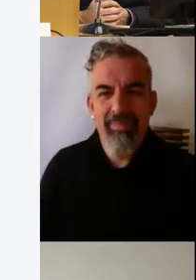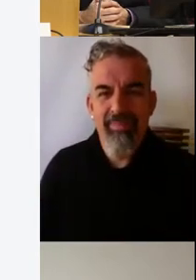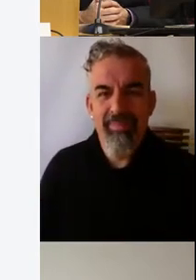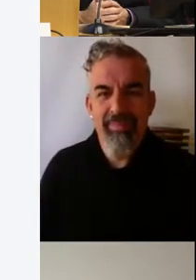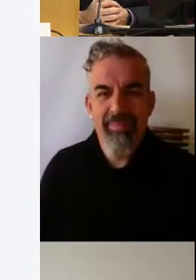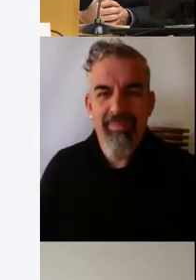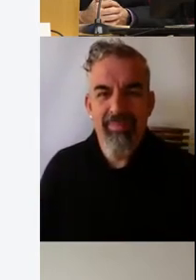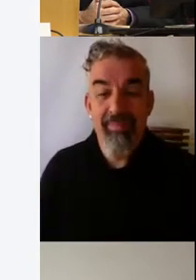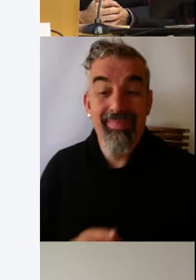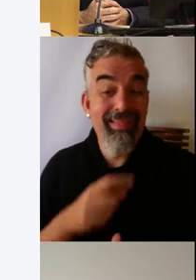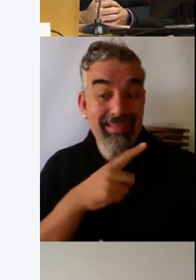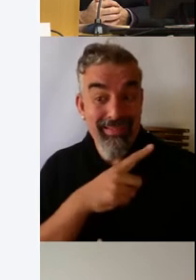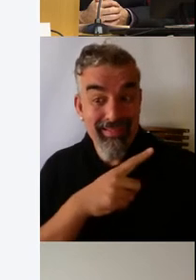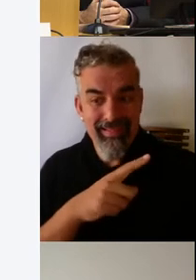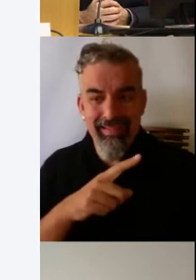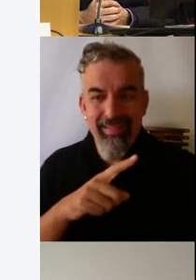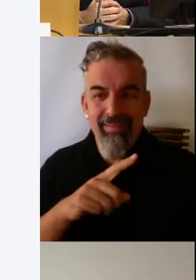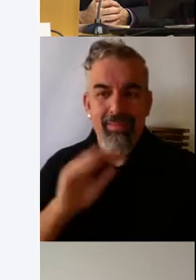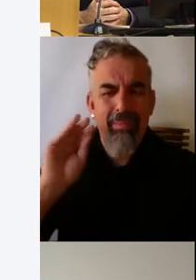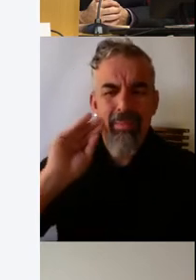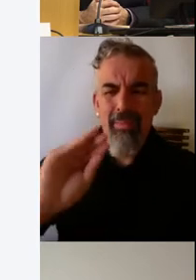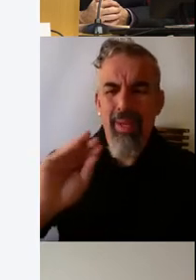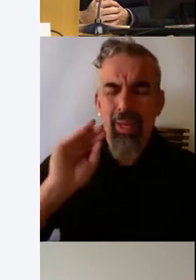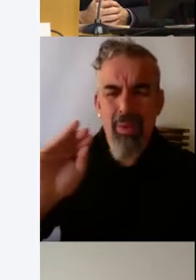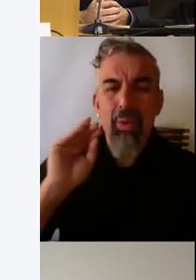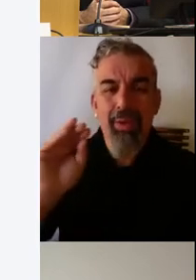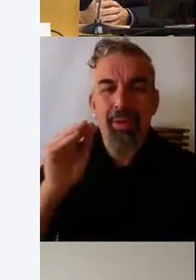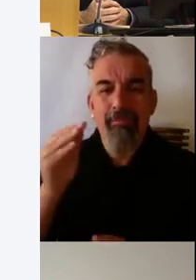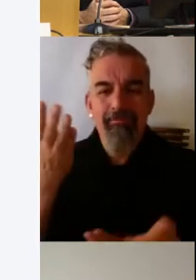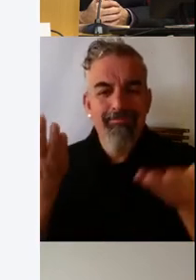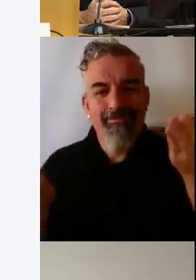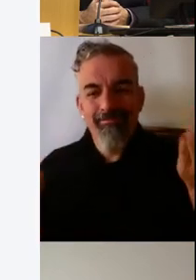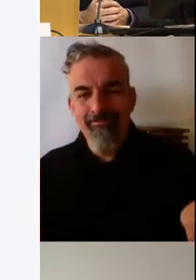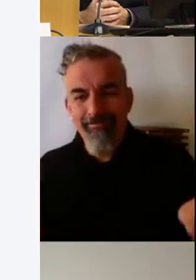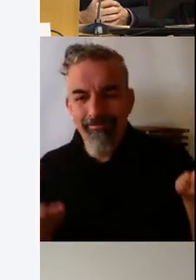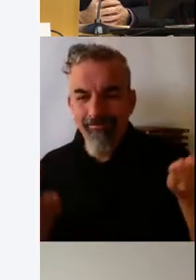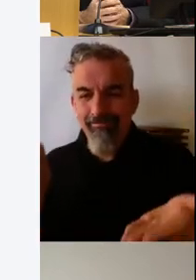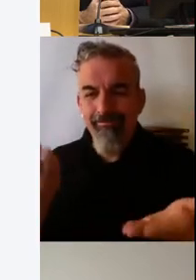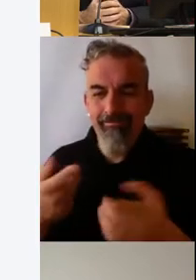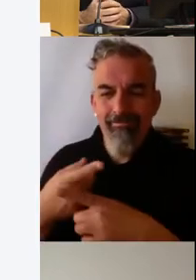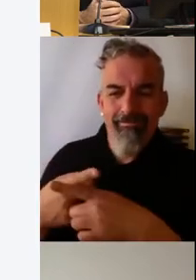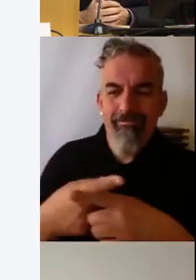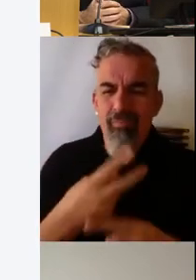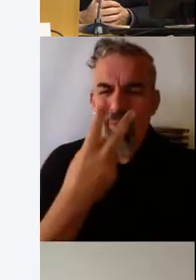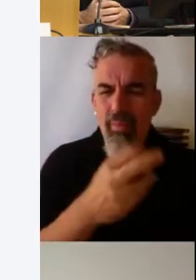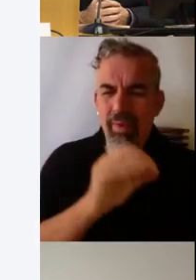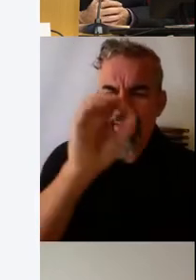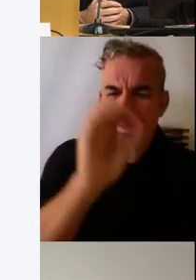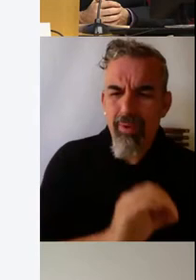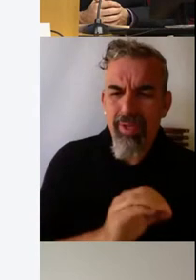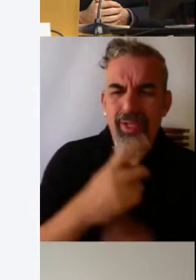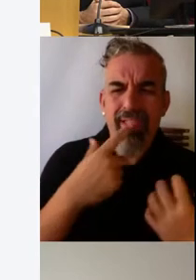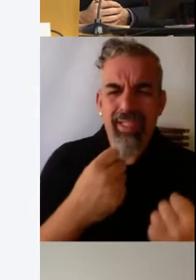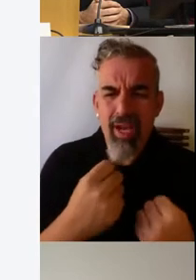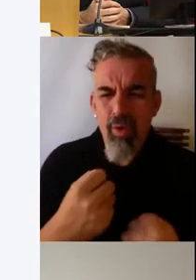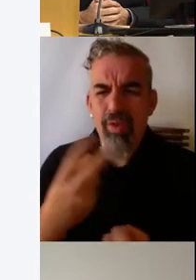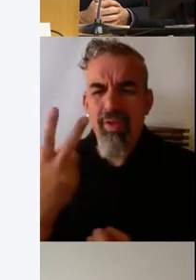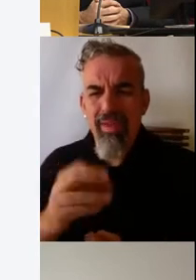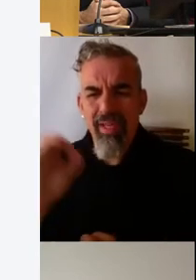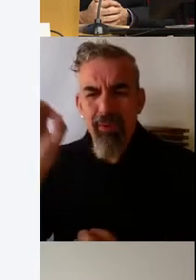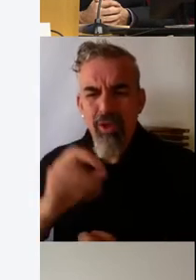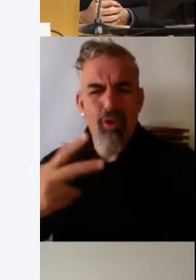Y a esta pregunta, pues hay un reparto bastante equitativo. Un 20% de salud, 20% de